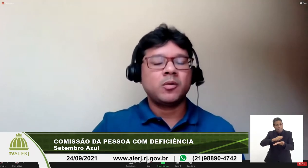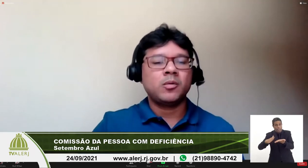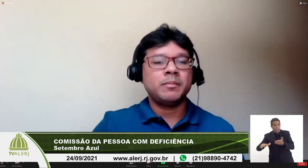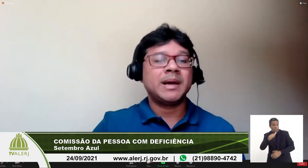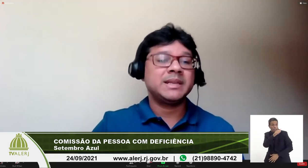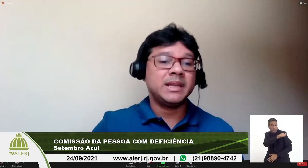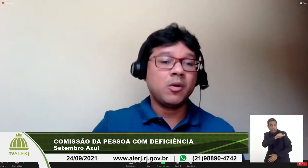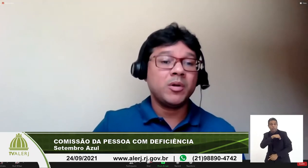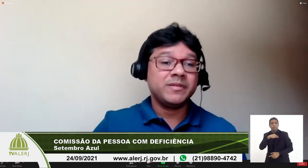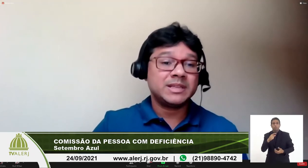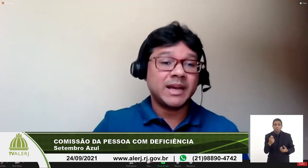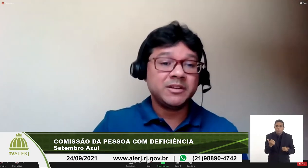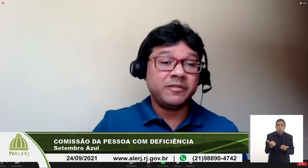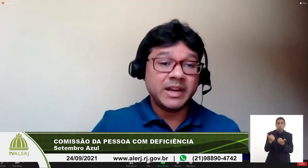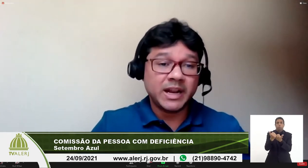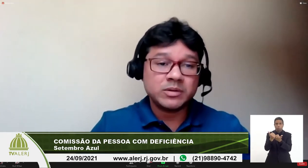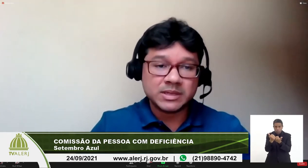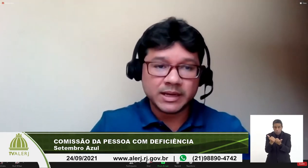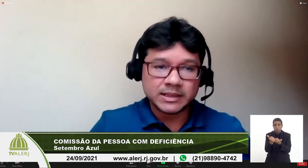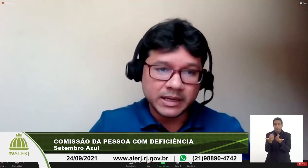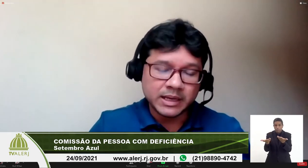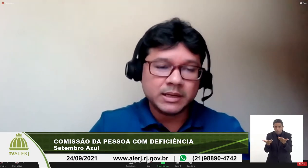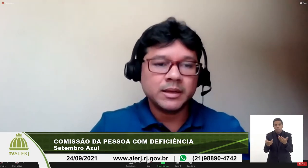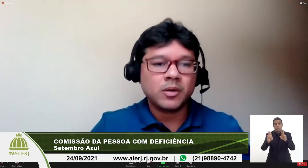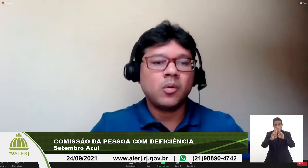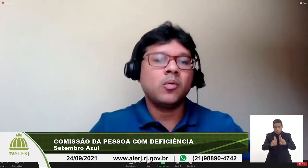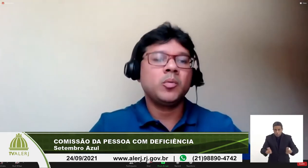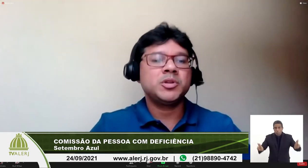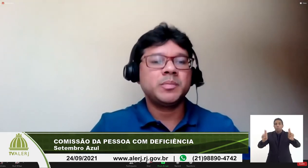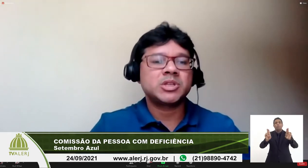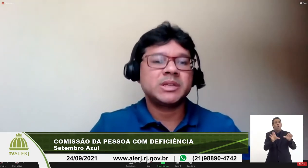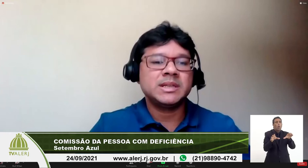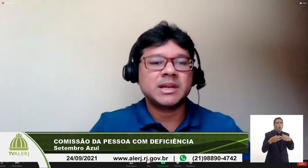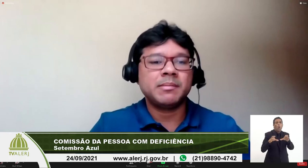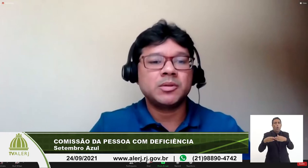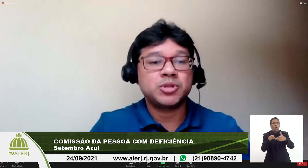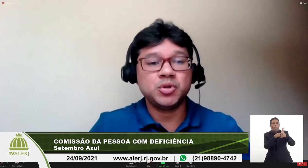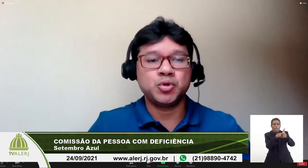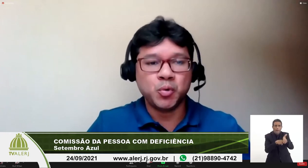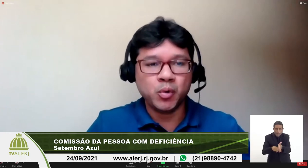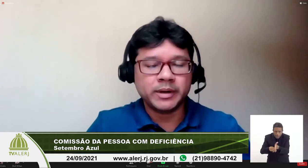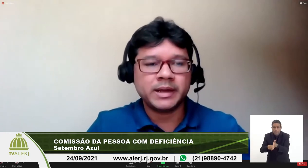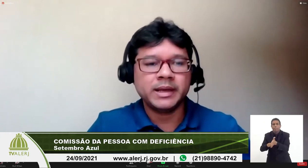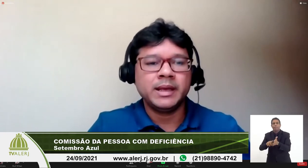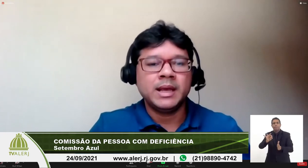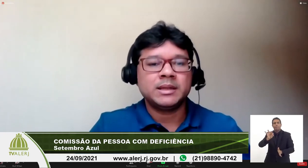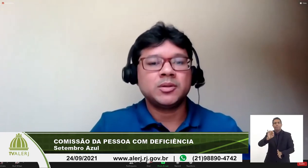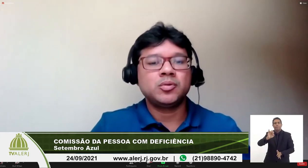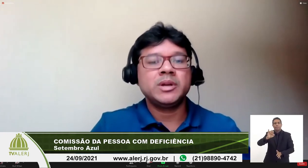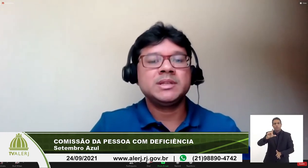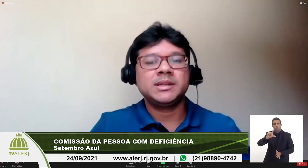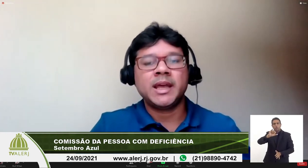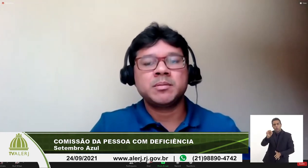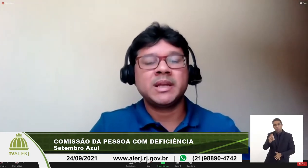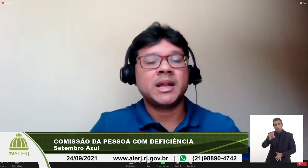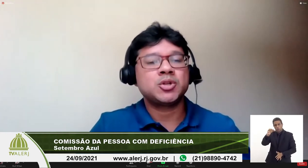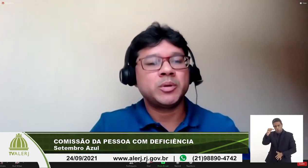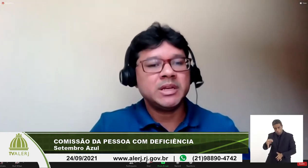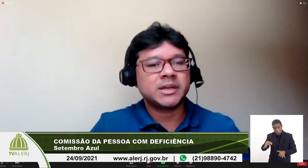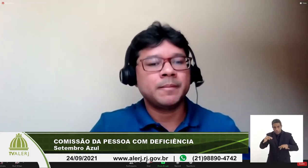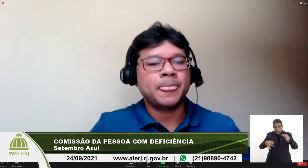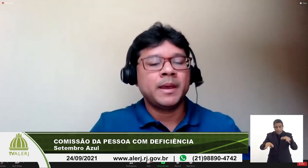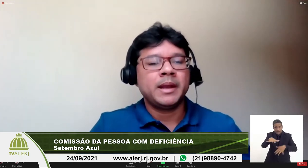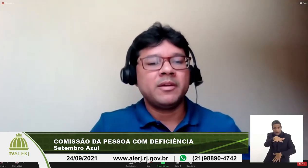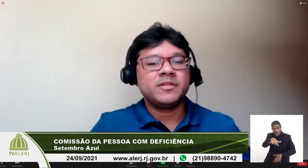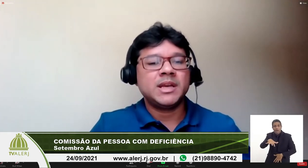ela em parceria com a Universidade Federal de Santa Caterina com um grupo de pesquisa chamado Tio Jur tradutores e intérprete da área